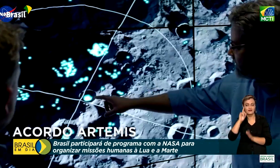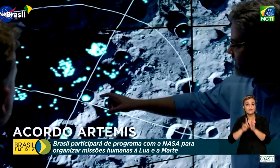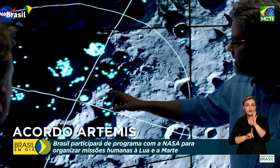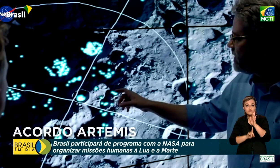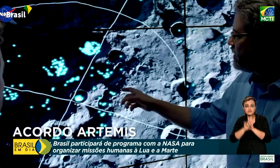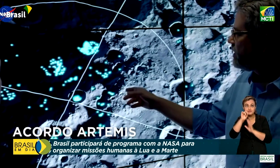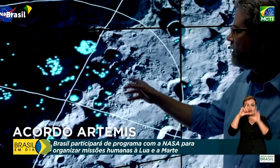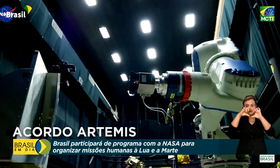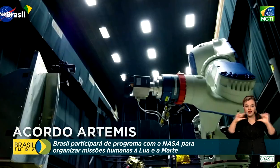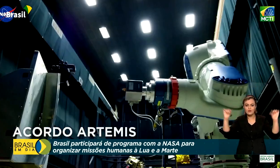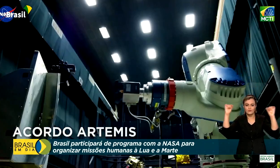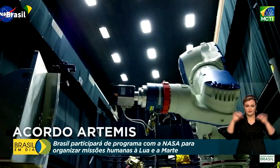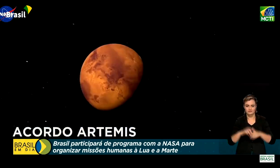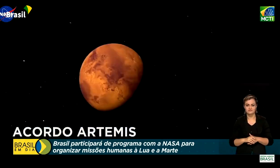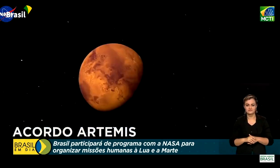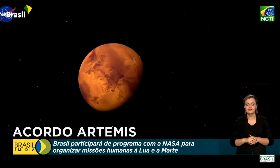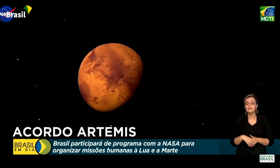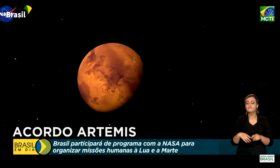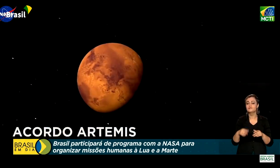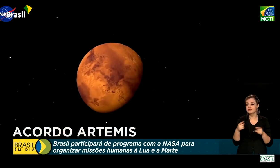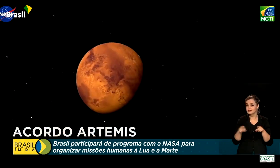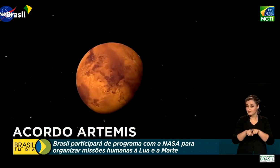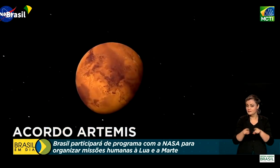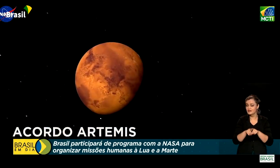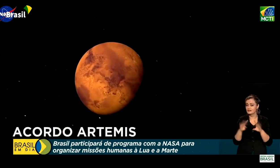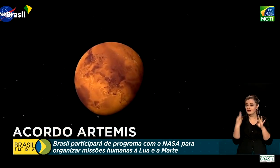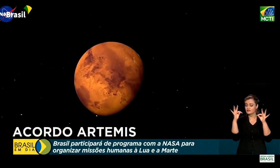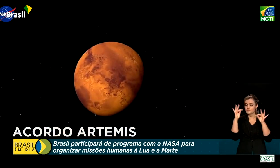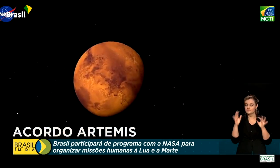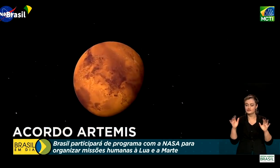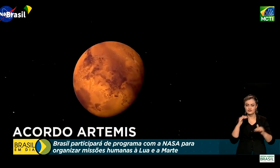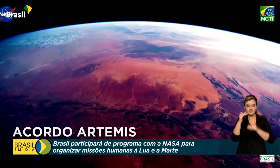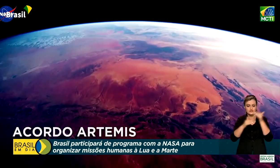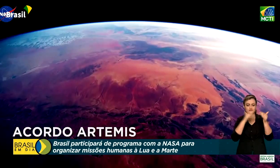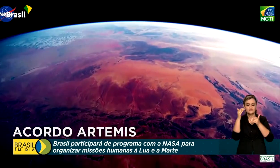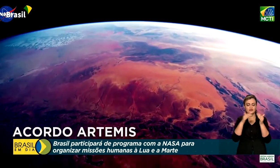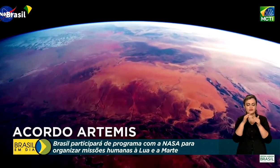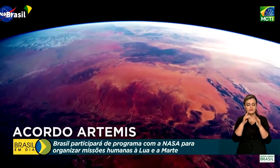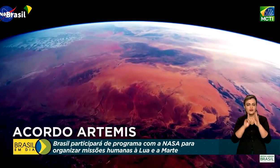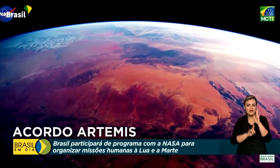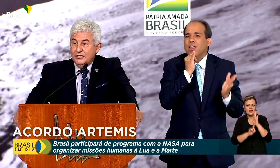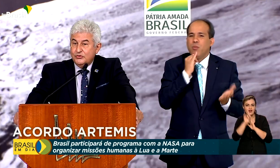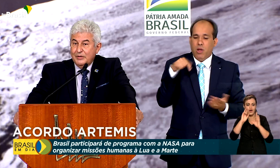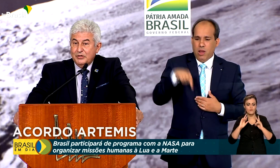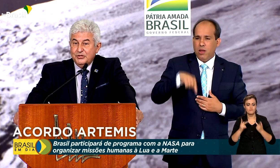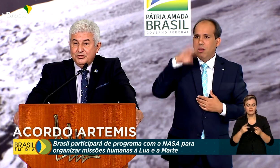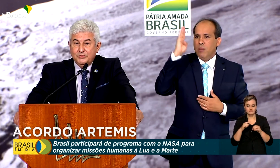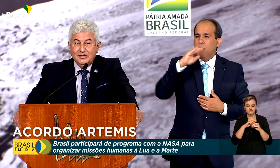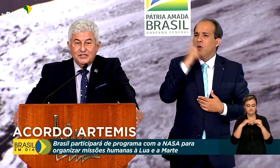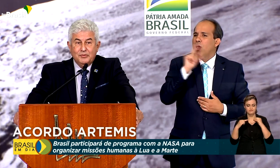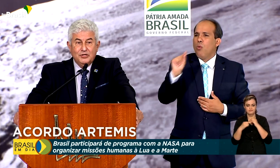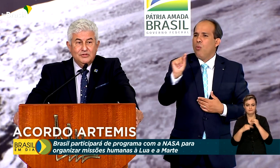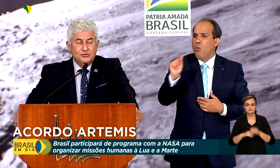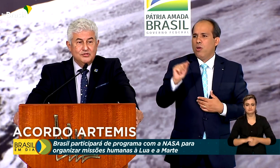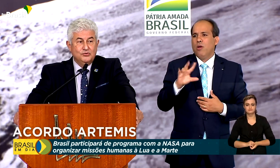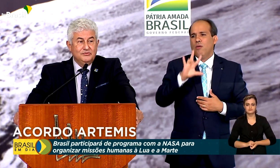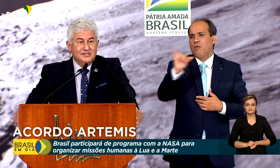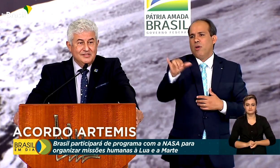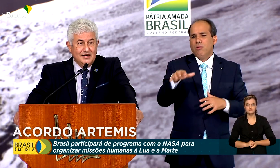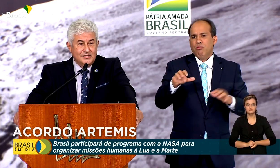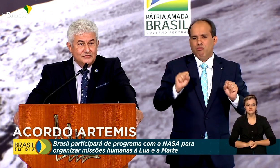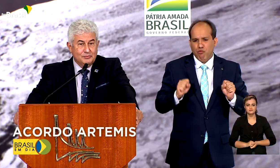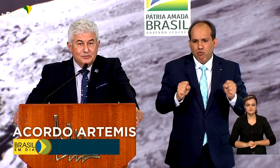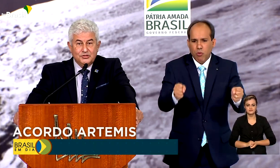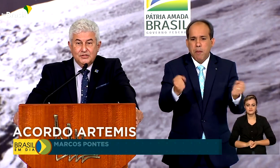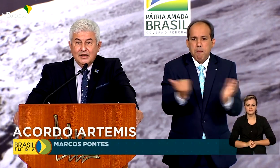superfície da Lua. Visa também desenvolver tecnologias para organizar uma missão humana à Marte. Isso vai permitir o engajamento das nossas